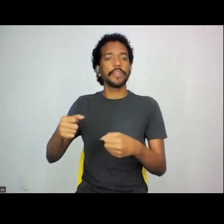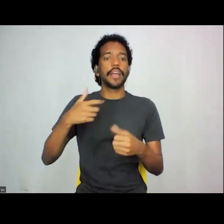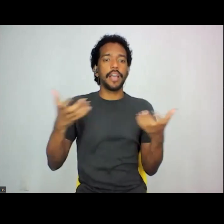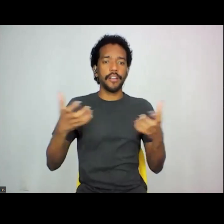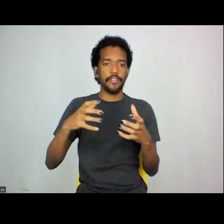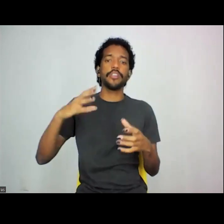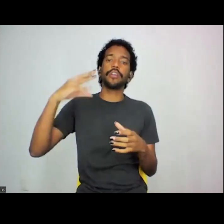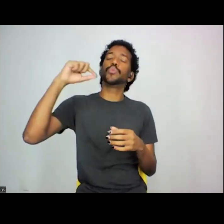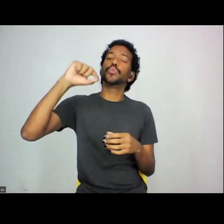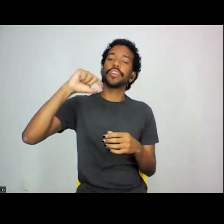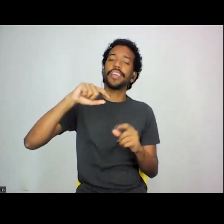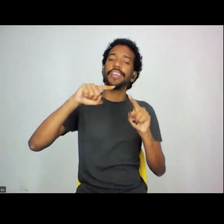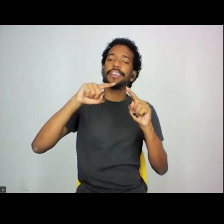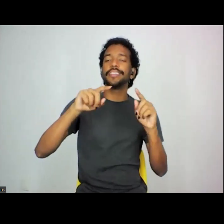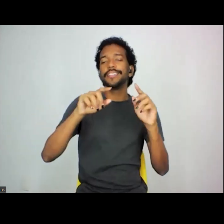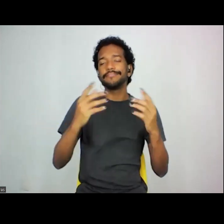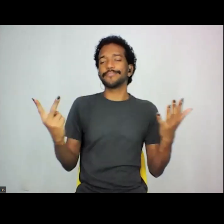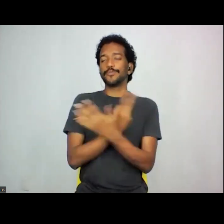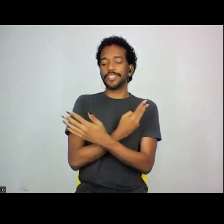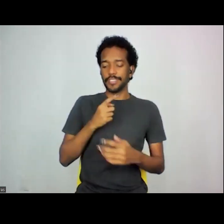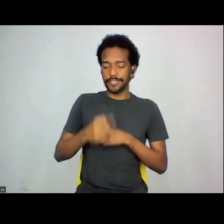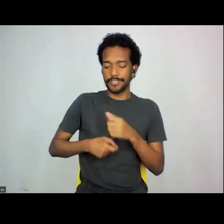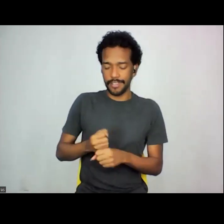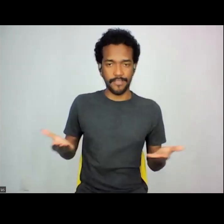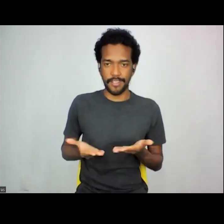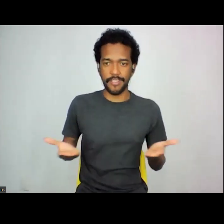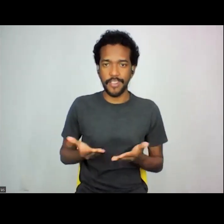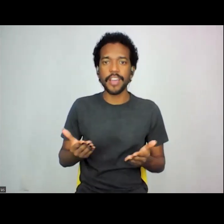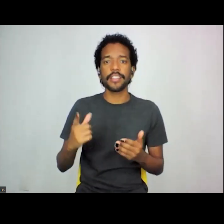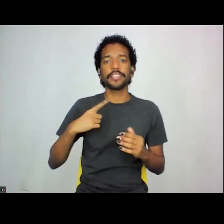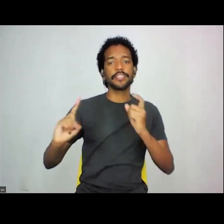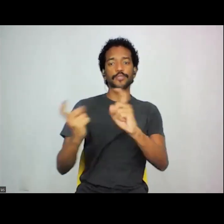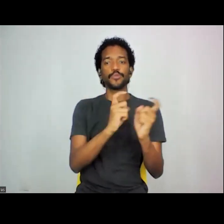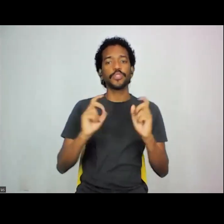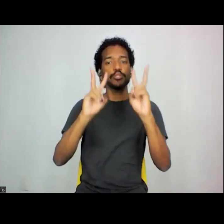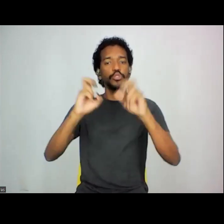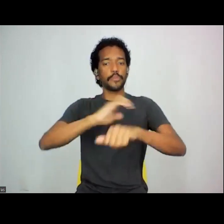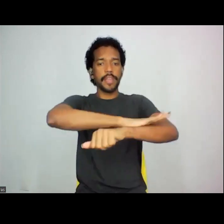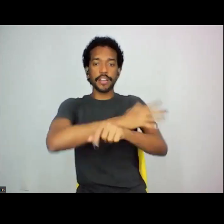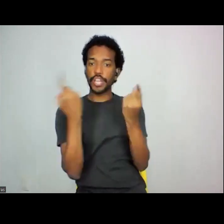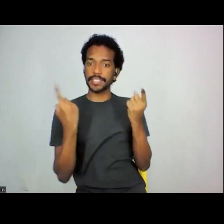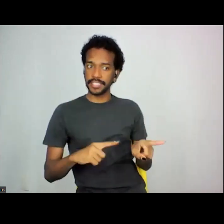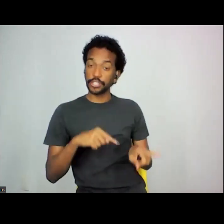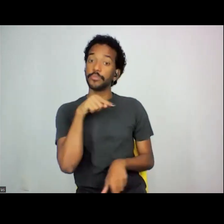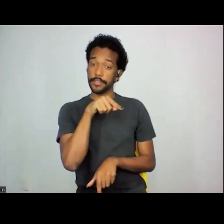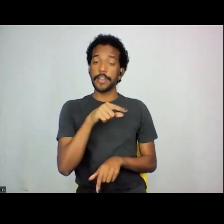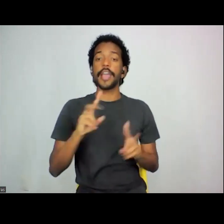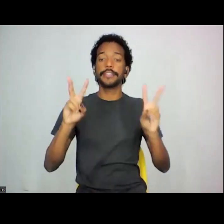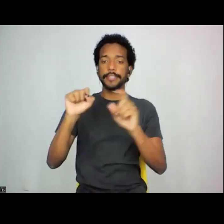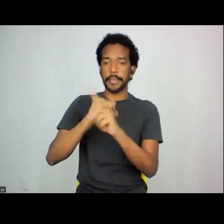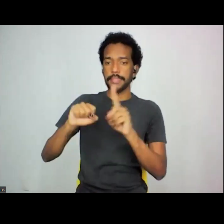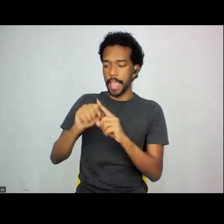nesse ano, e nesse ano a gente discute o tema antirracismo que se inicia agora com esse seminário.